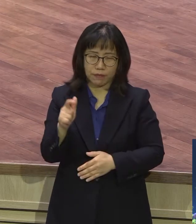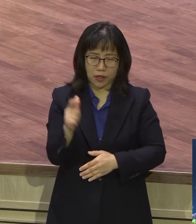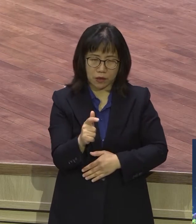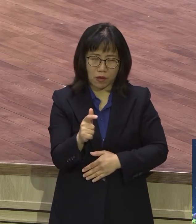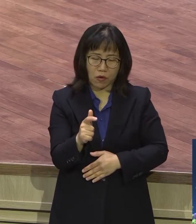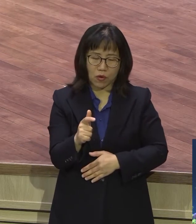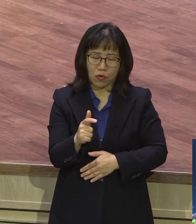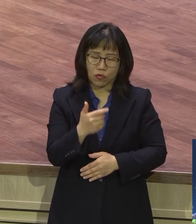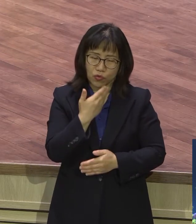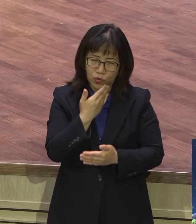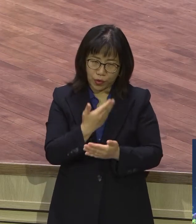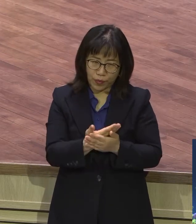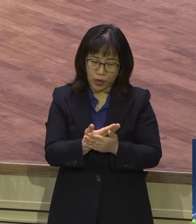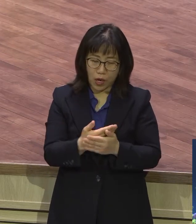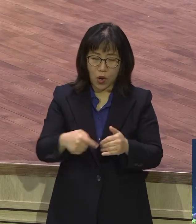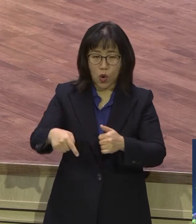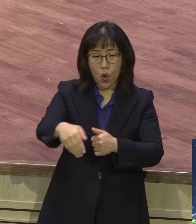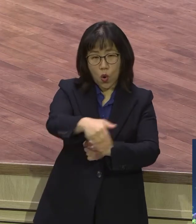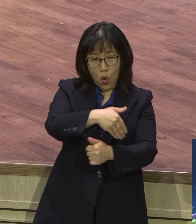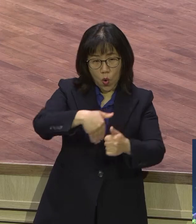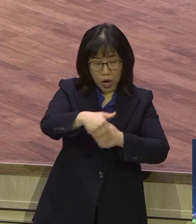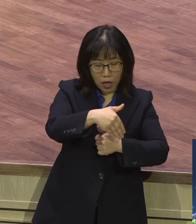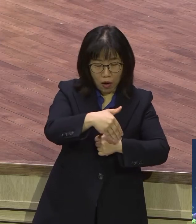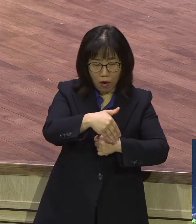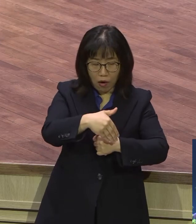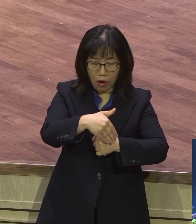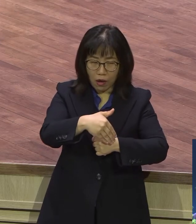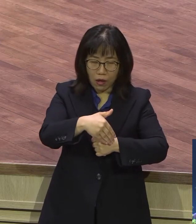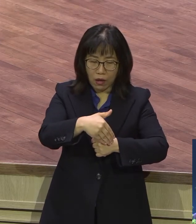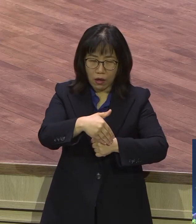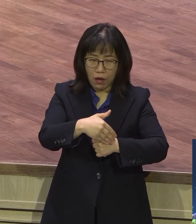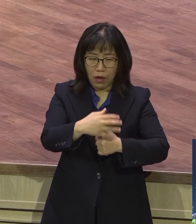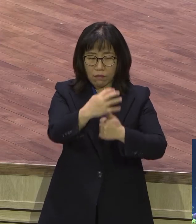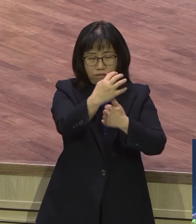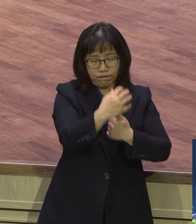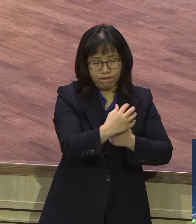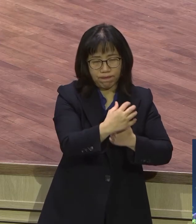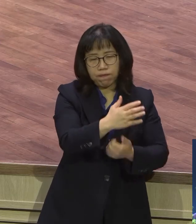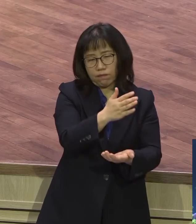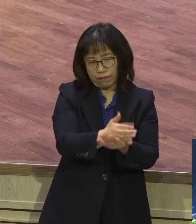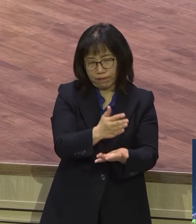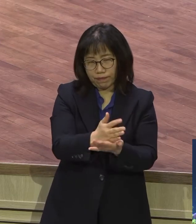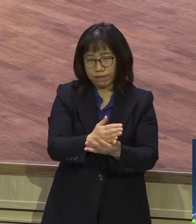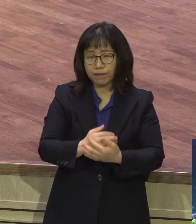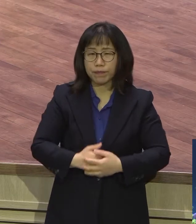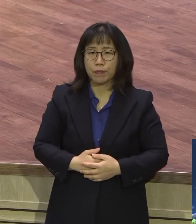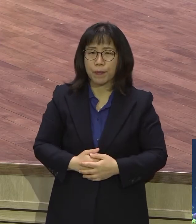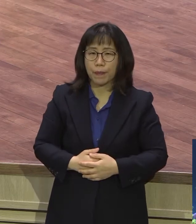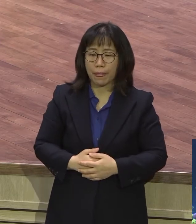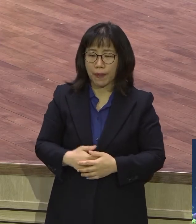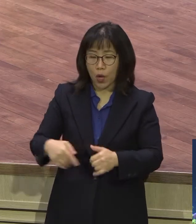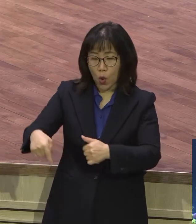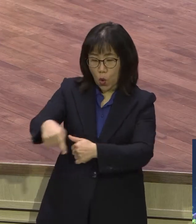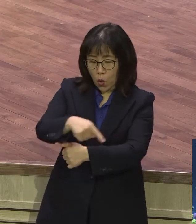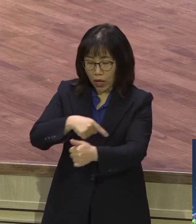환경에 우리가 지배를 받아서는 안 된다는 얘기예요. 환경에 지배받을 것이 아니라 환경을 초월할 수 있는